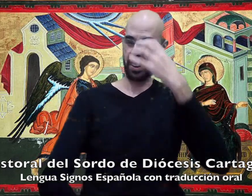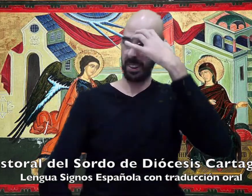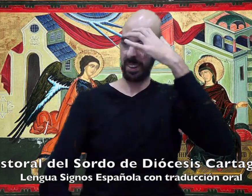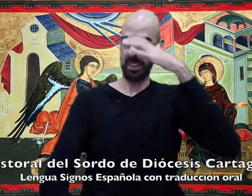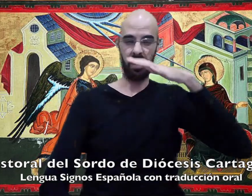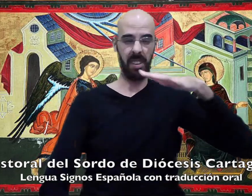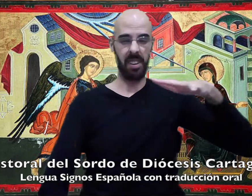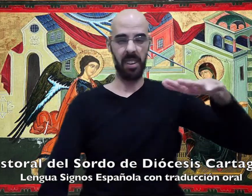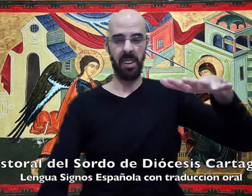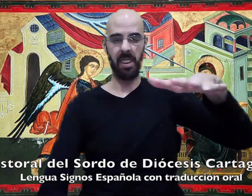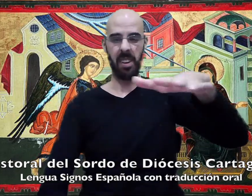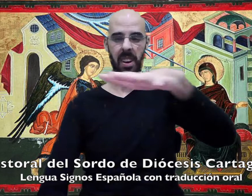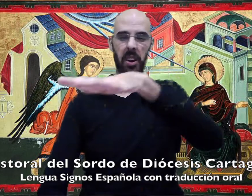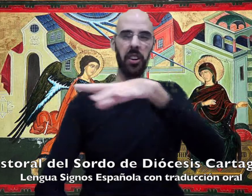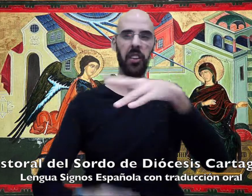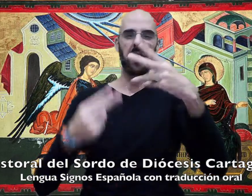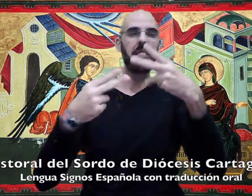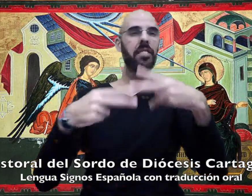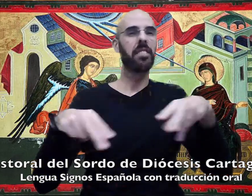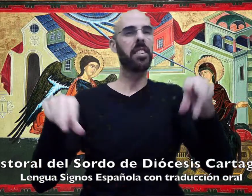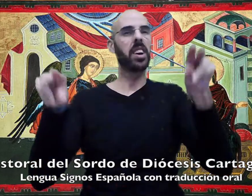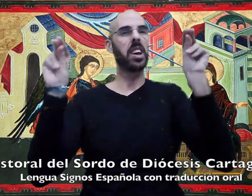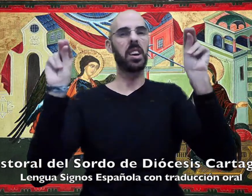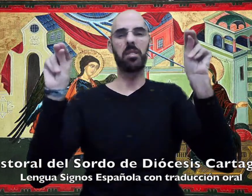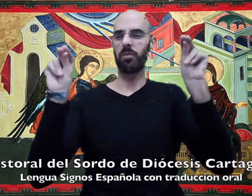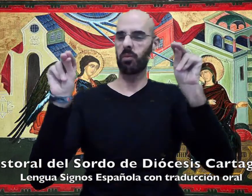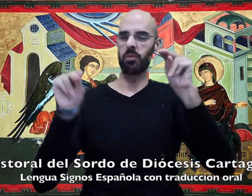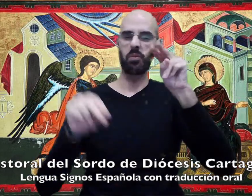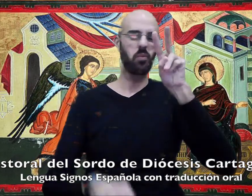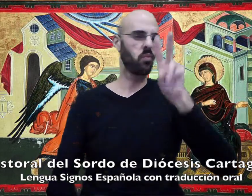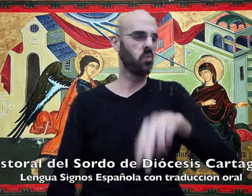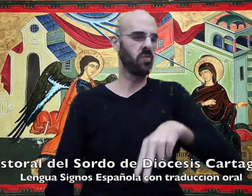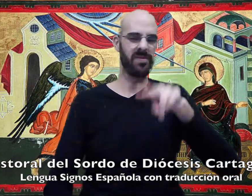Y su reino no tendrá fin.